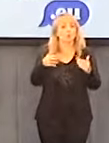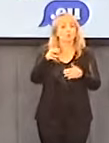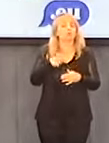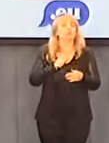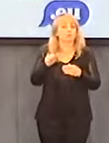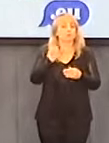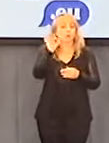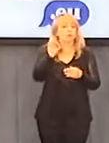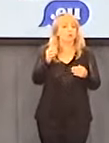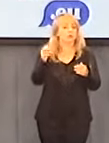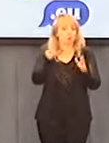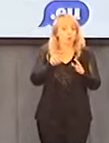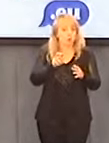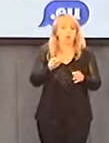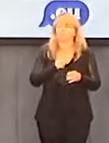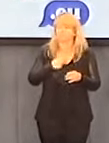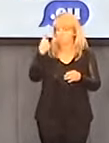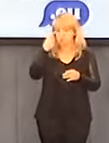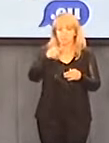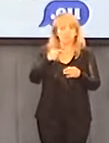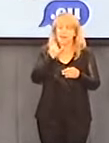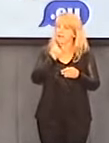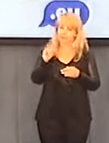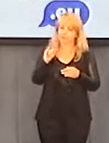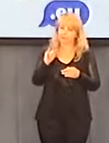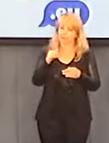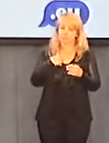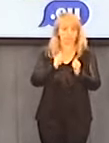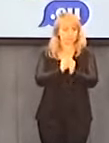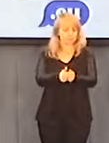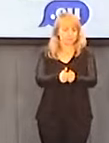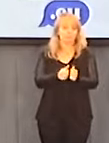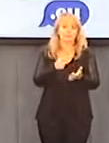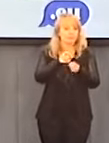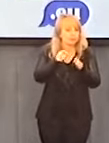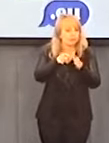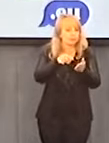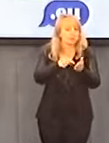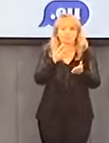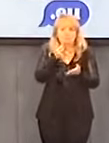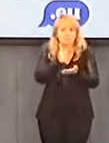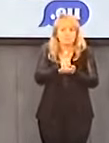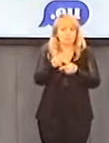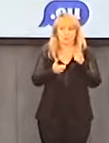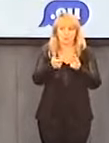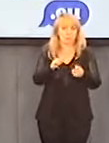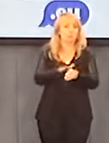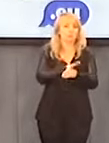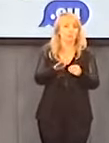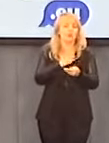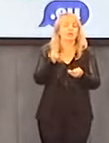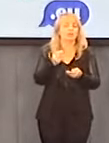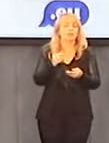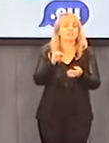choćby na piśmie przedstawione w tej sprawie nie mogą zatrzeć dziesiątków lat